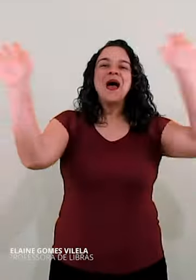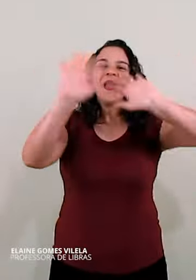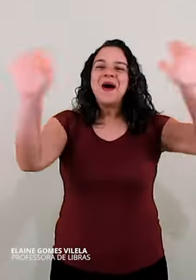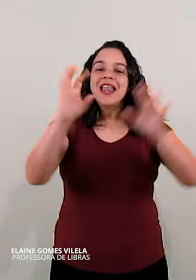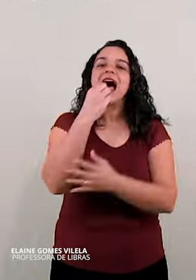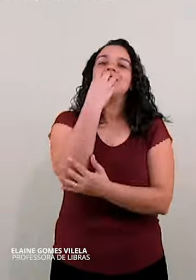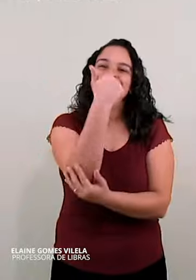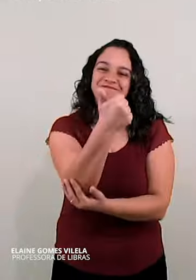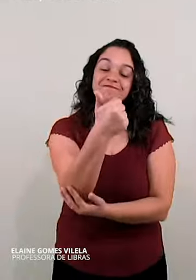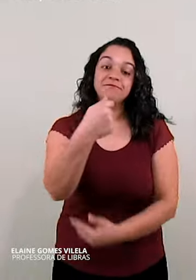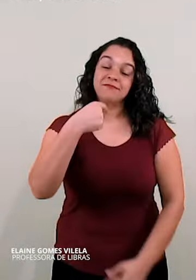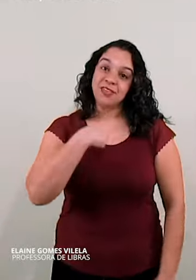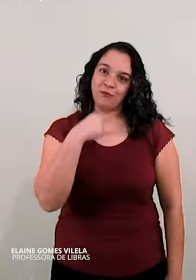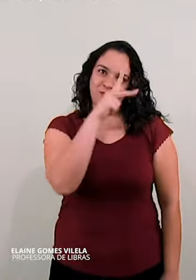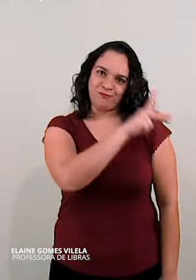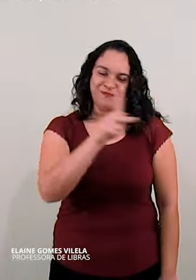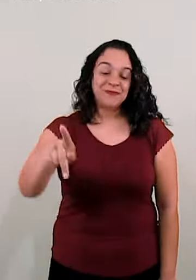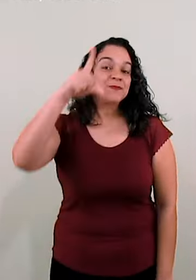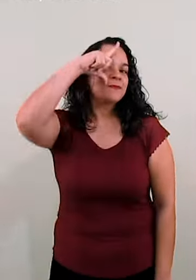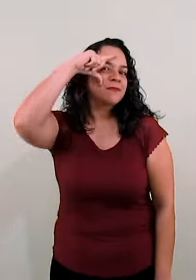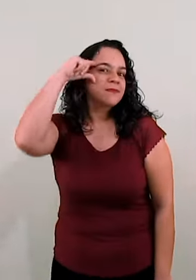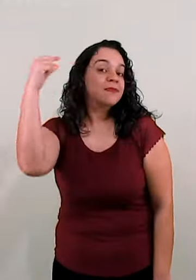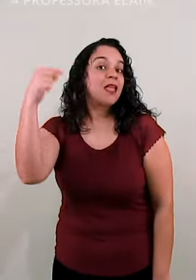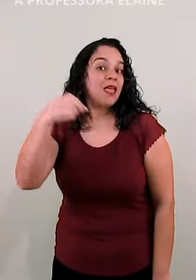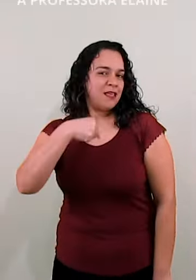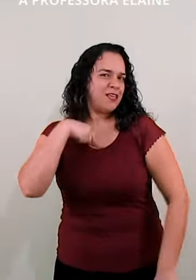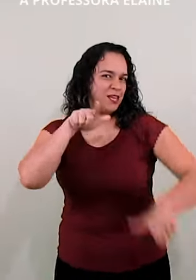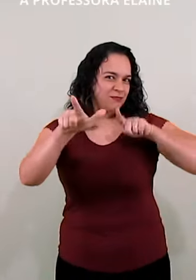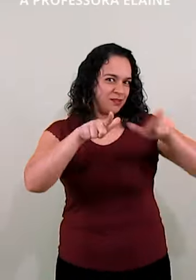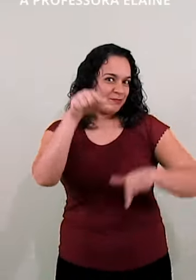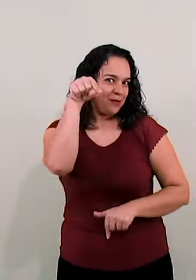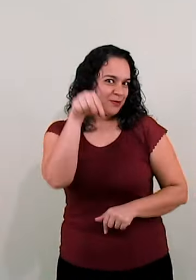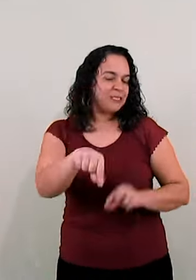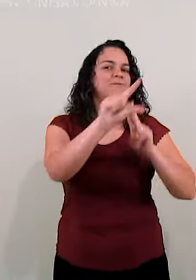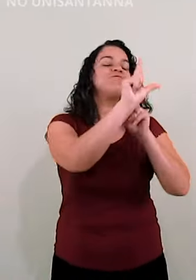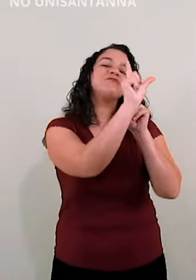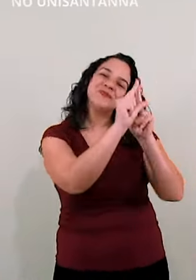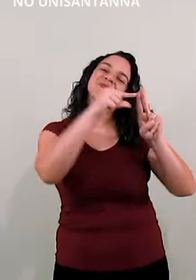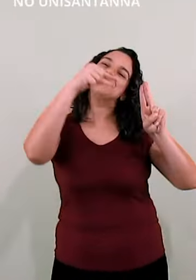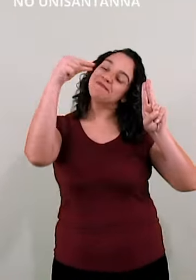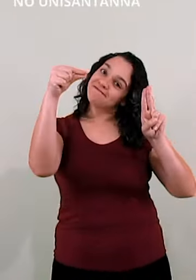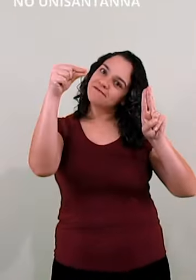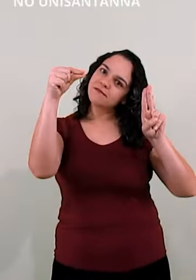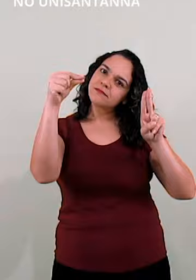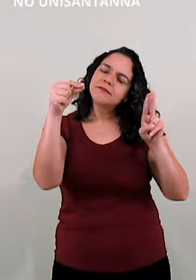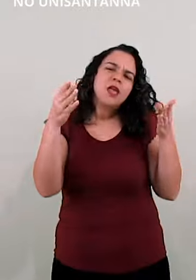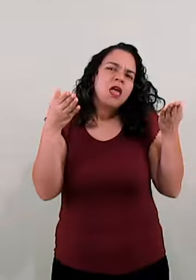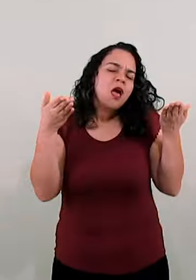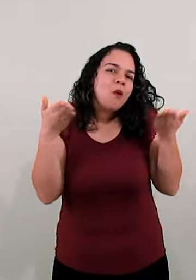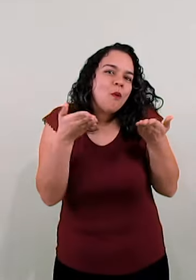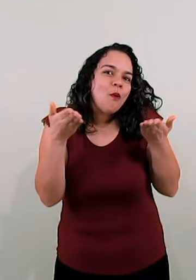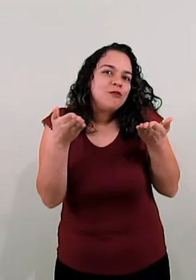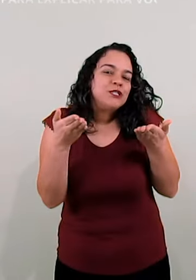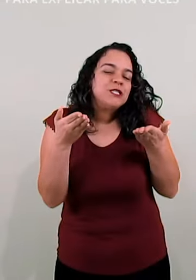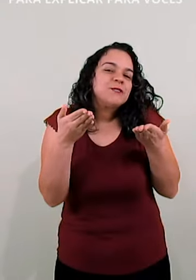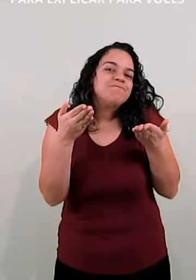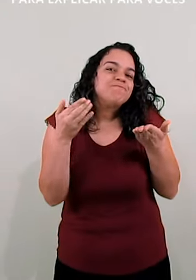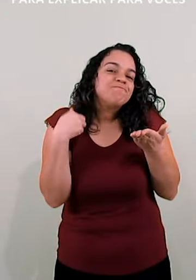Olá, tudo bem? Eu sou a professora Elaine e trabalho aqui na ONU Santana. Hoje eu vim